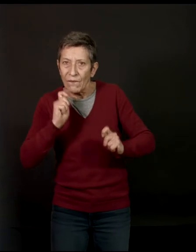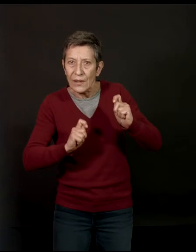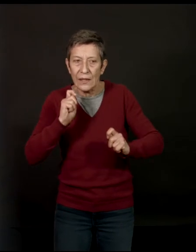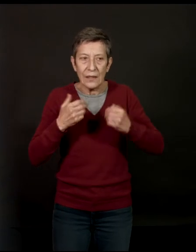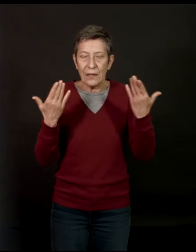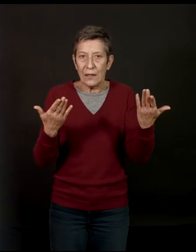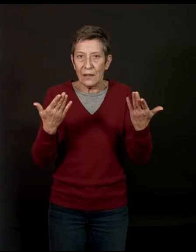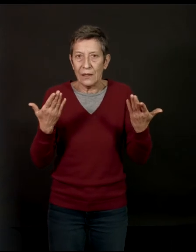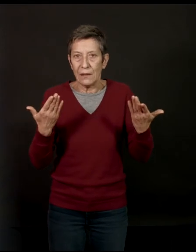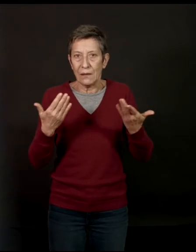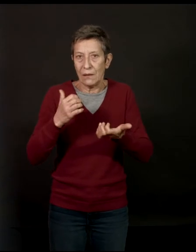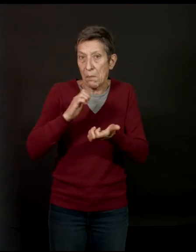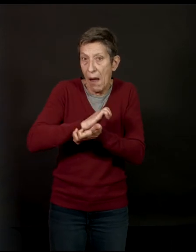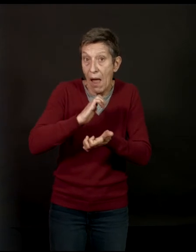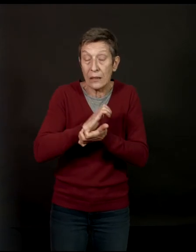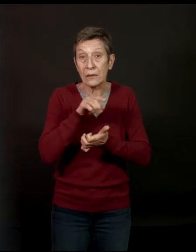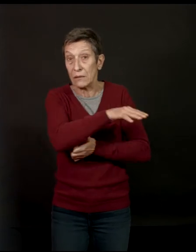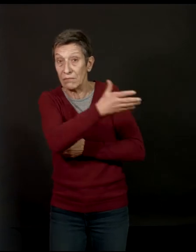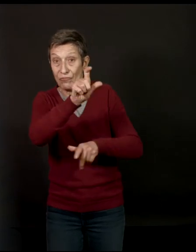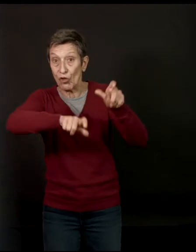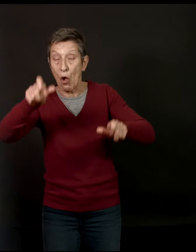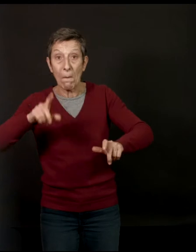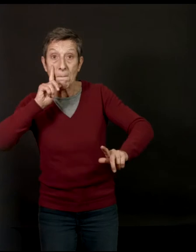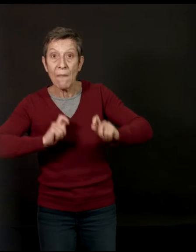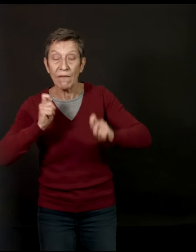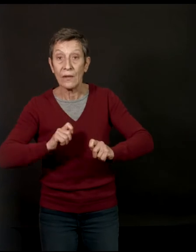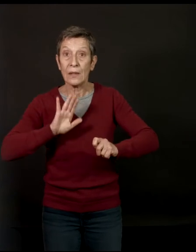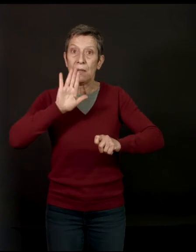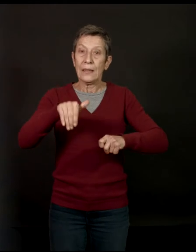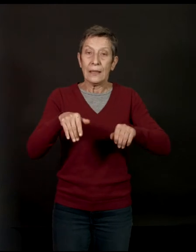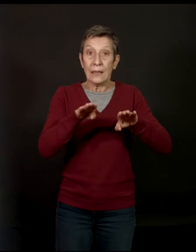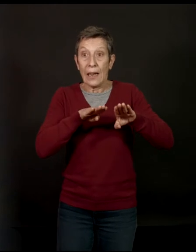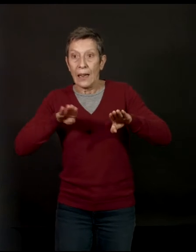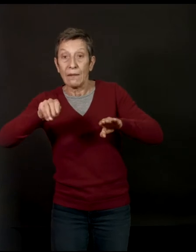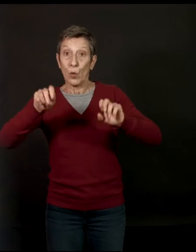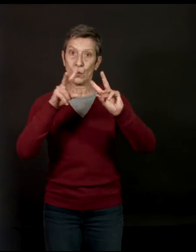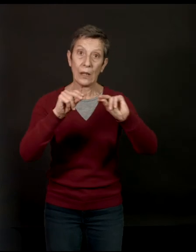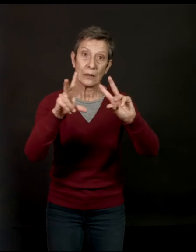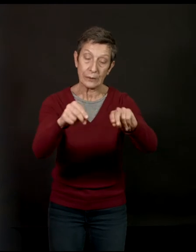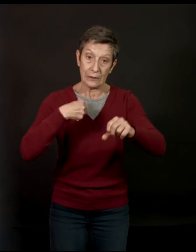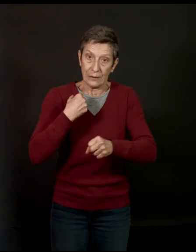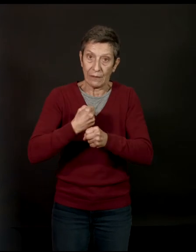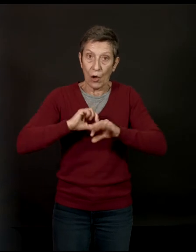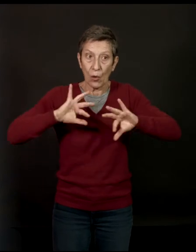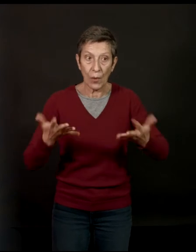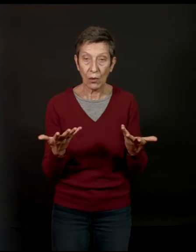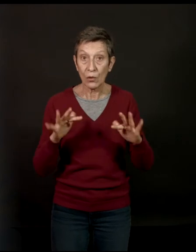Donc, après, pour contourner ça, expliquer ce qu'on fait, rendre confiance à la manière dont on peut travailler,